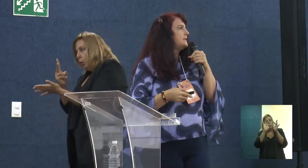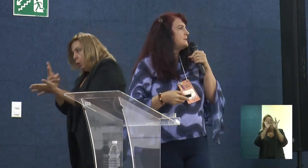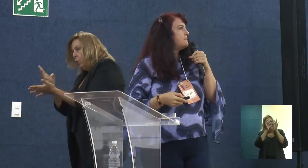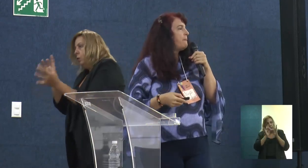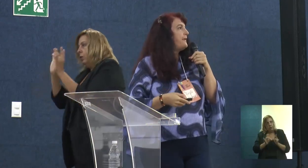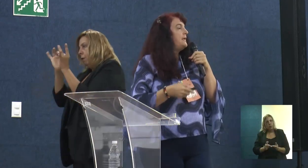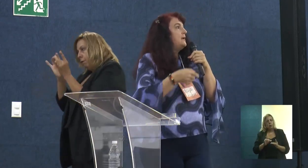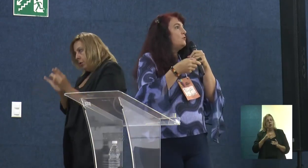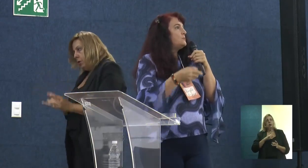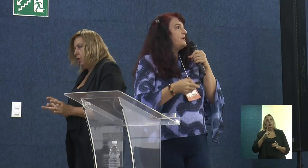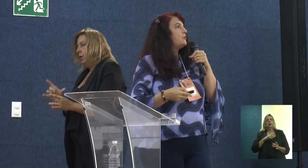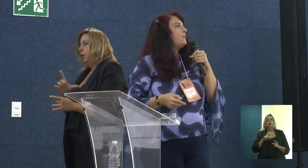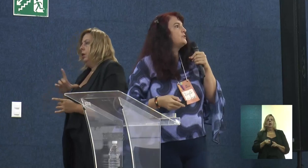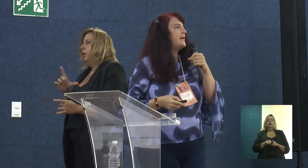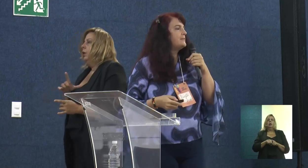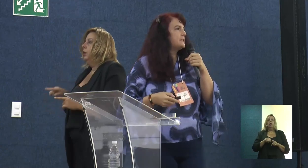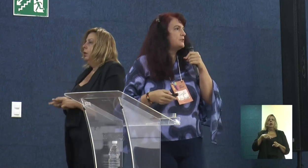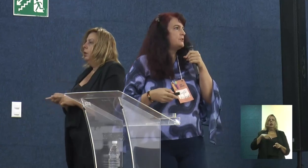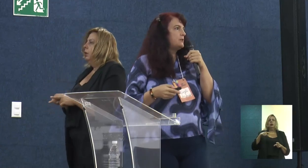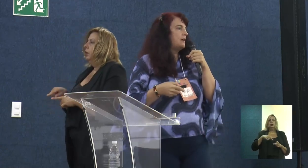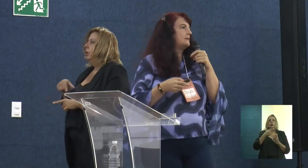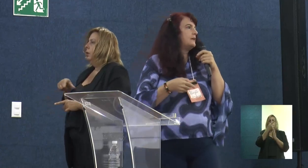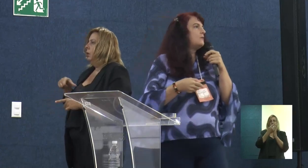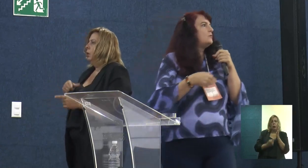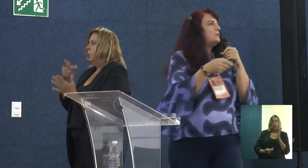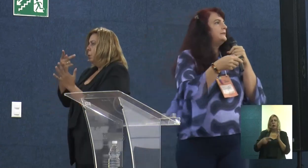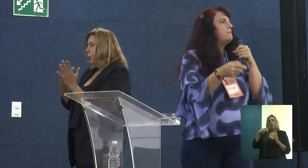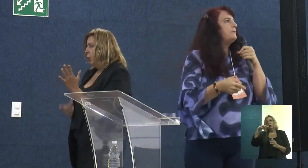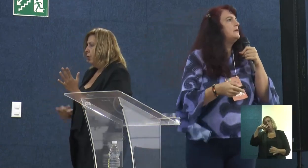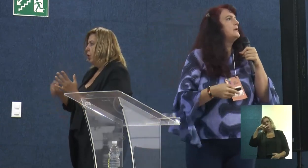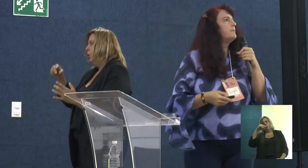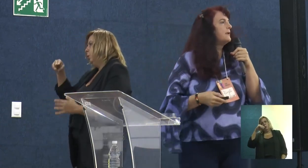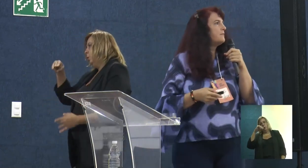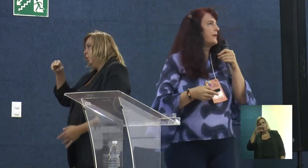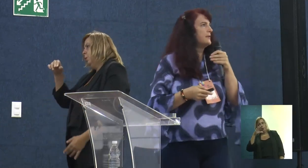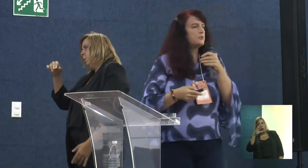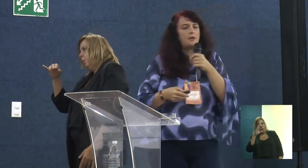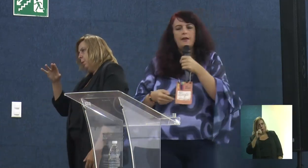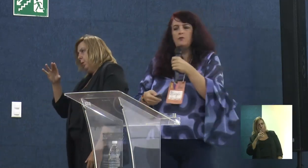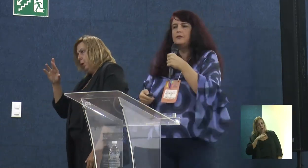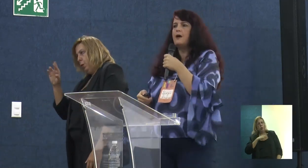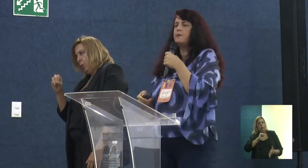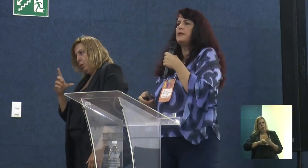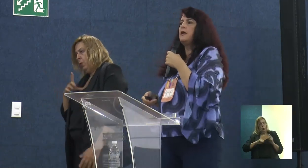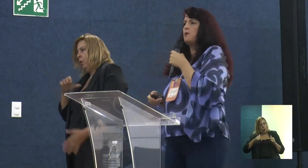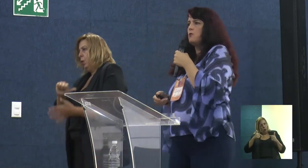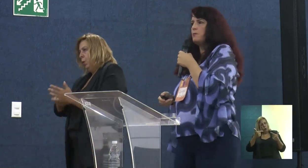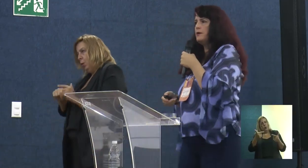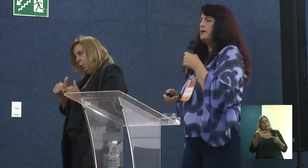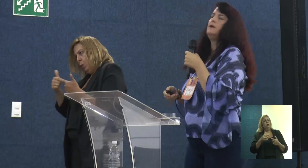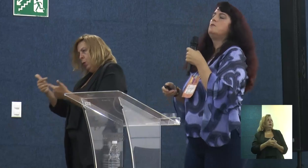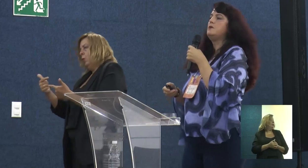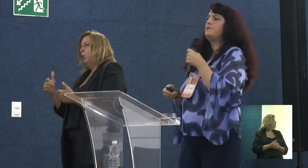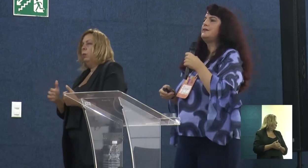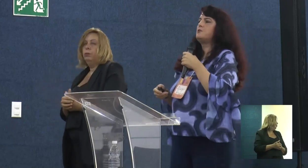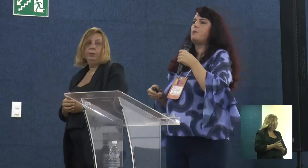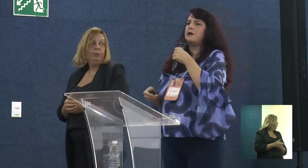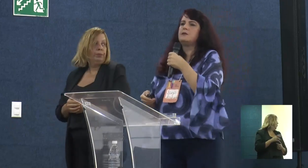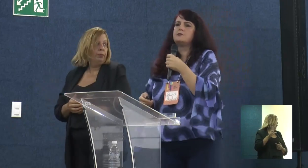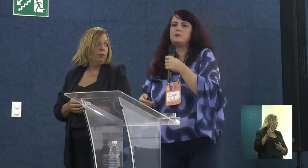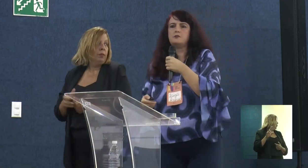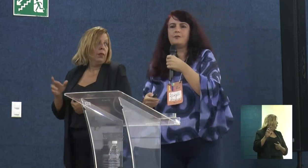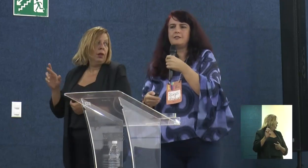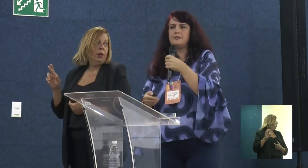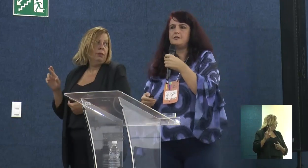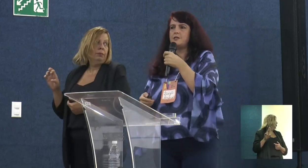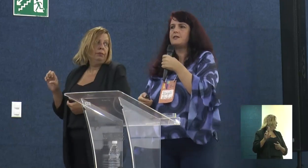oficinas, os microprojetos que a gente está contemplando aí pela frente é lutar pela REURB, uma vez que o